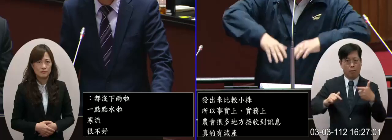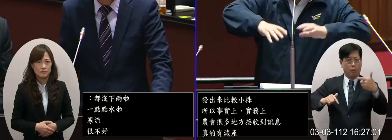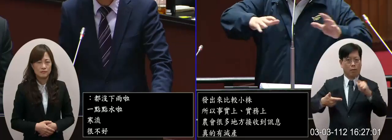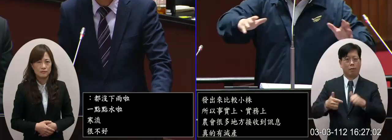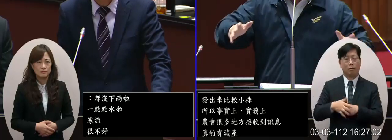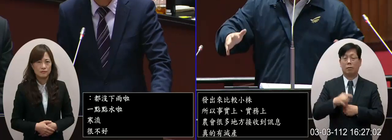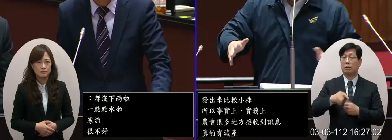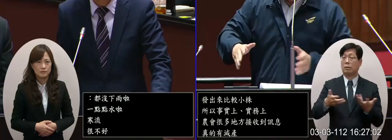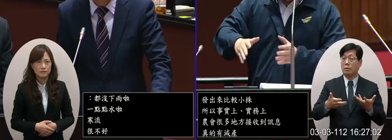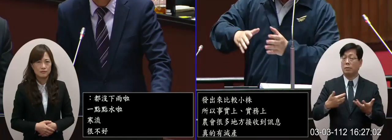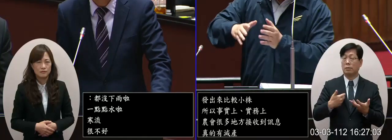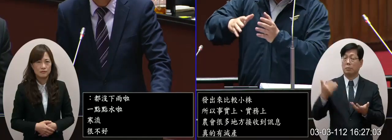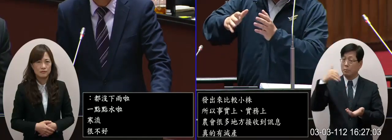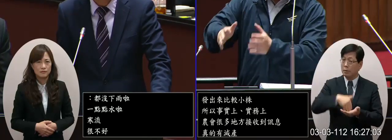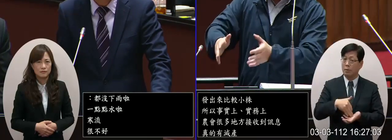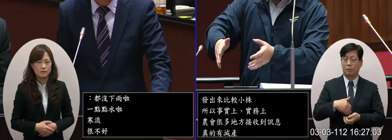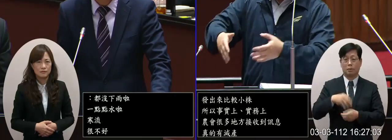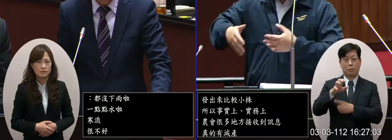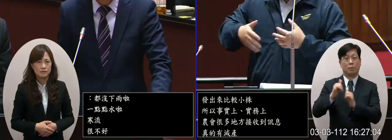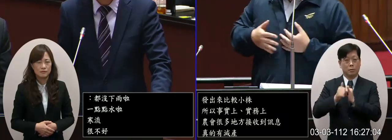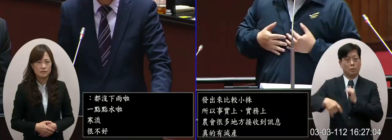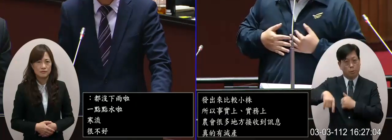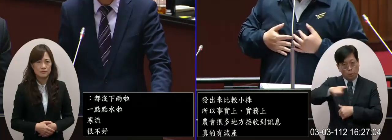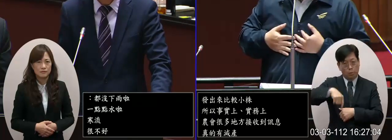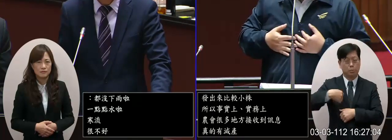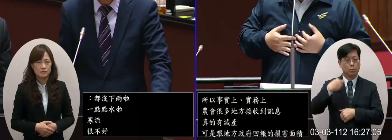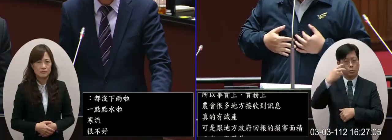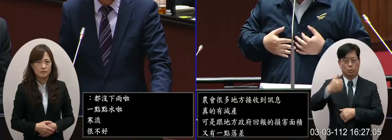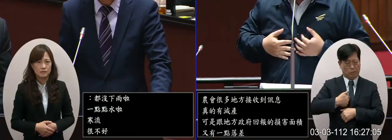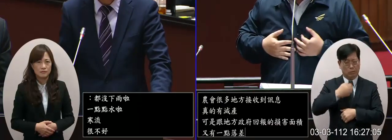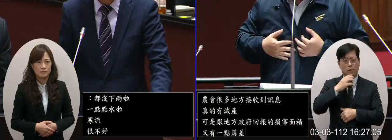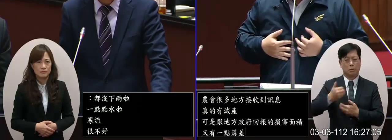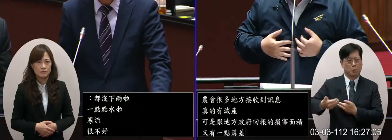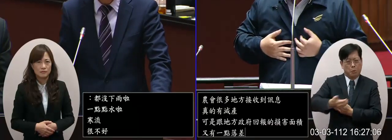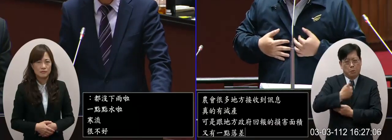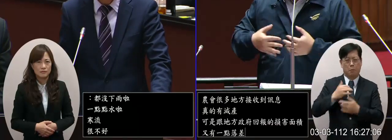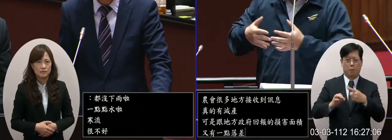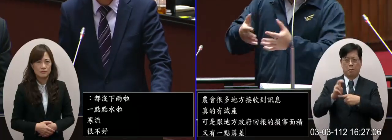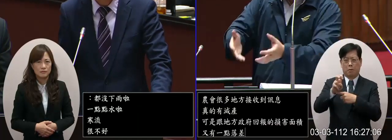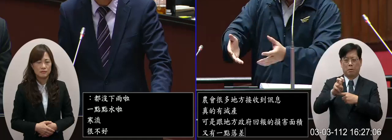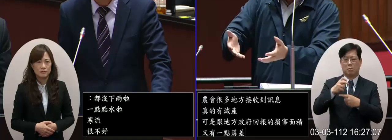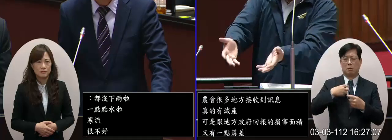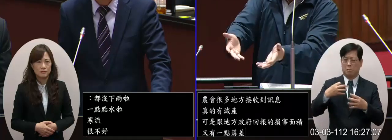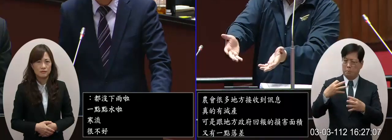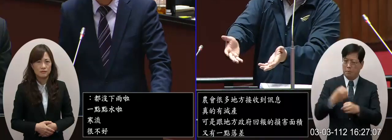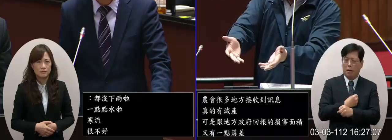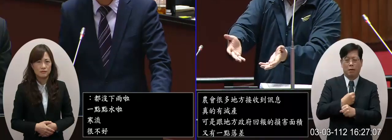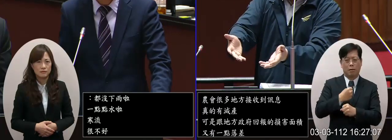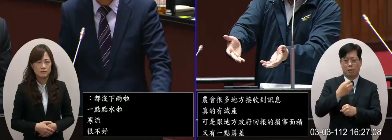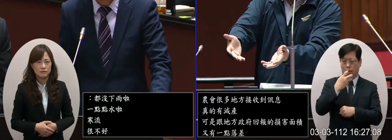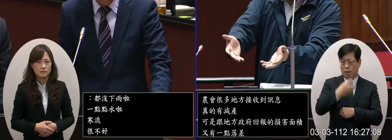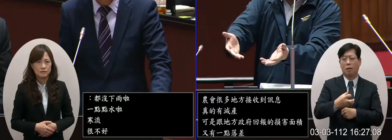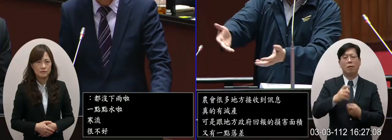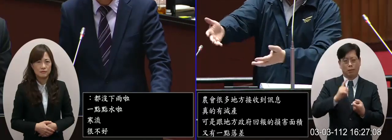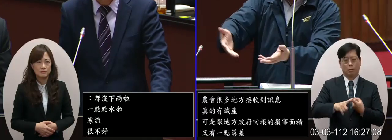這件事變成說農民都覺得說我就欠收真的超過兩聲不然就是